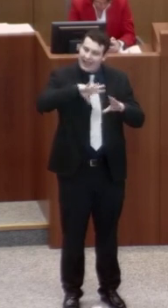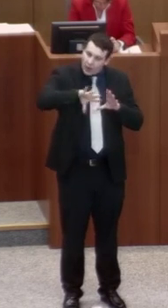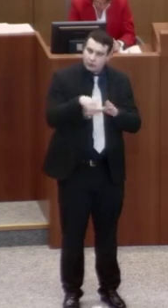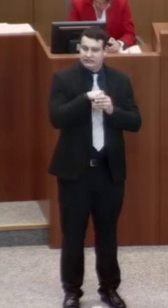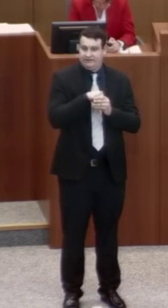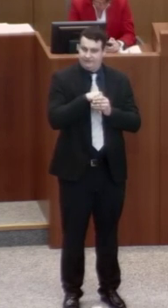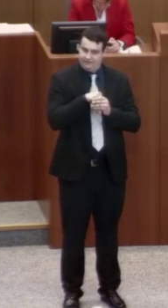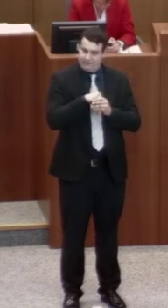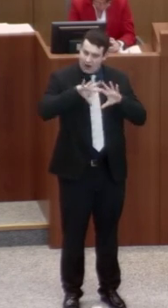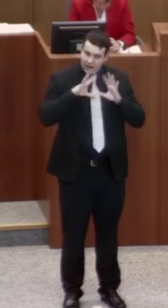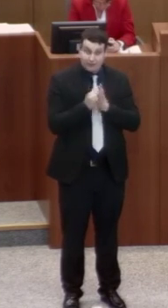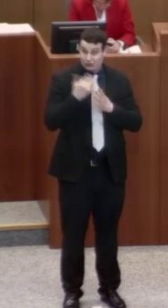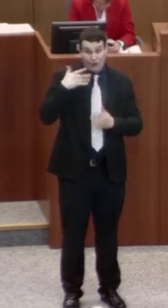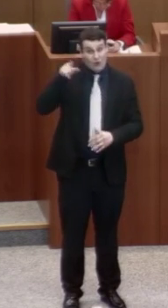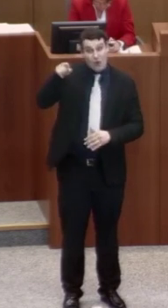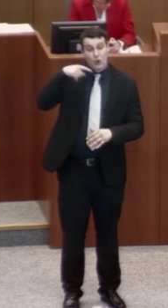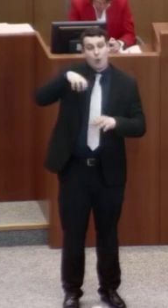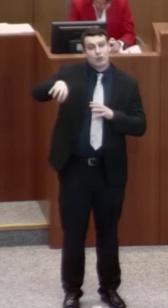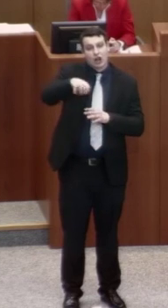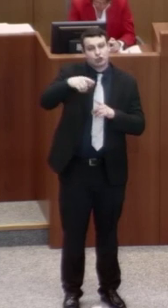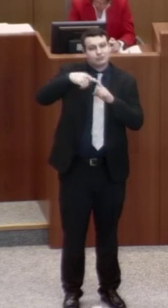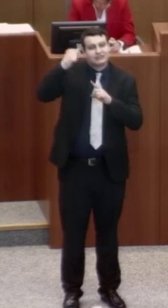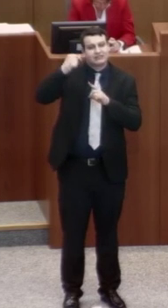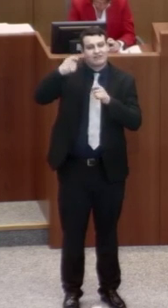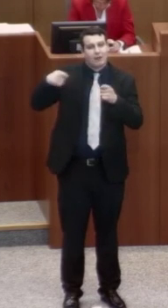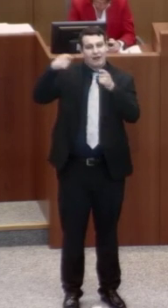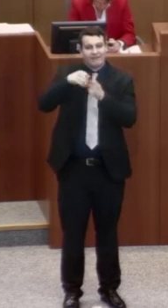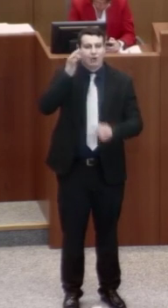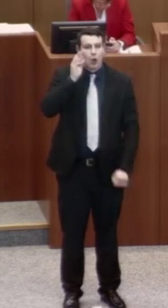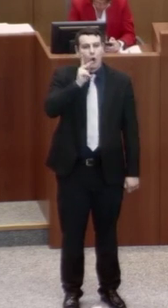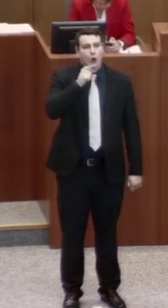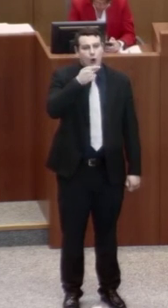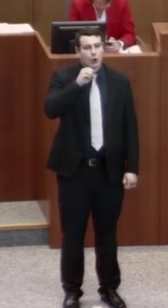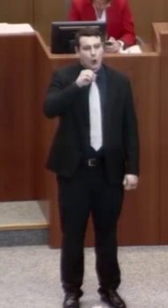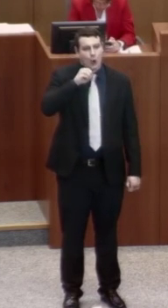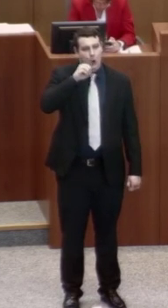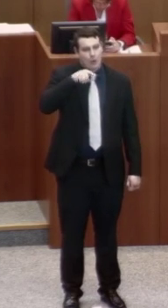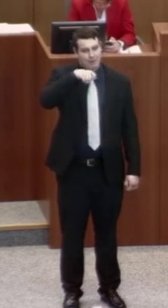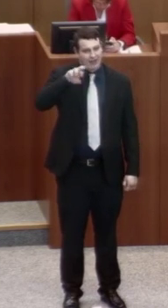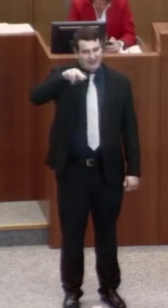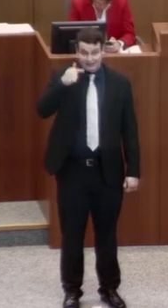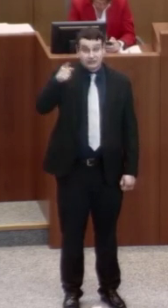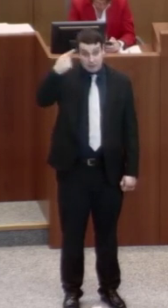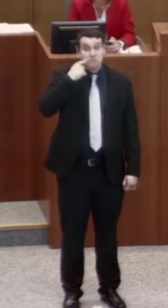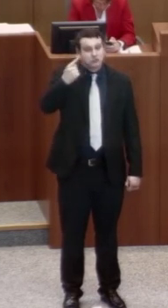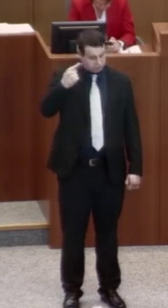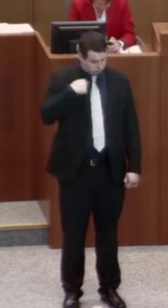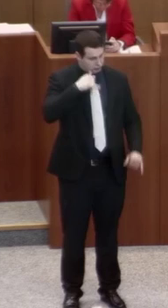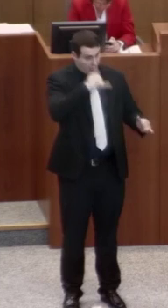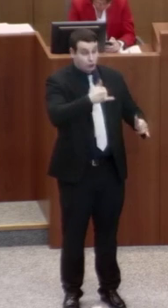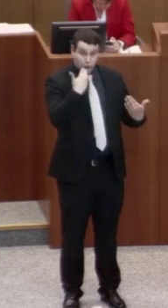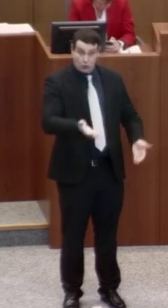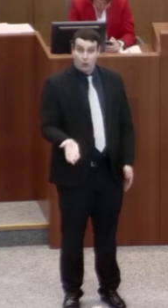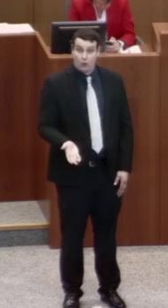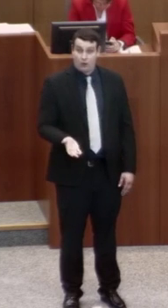Vertreterin der Kommunalen Spitzenverbände, Frau Göppert, in der Anhörung versichert hat. Und in der Tat